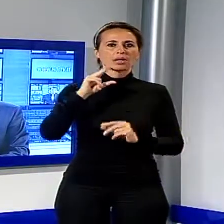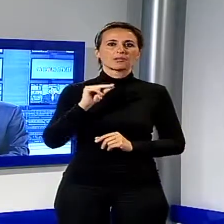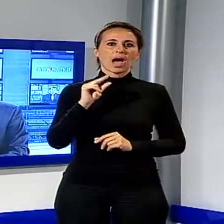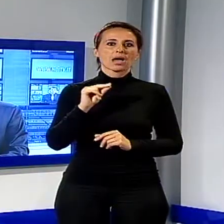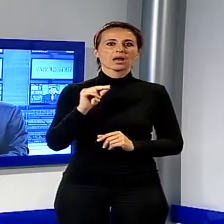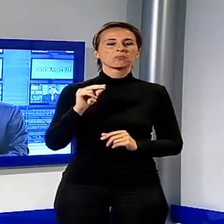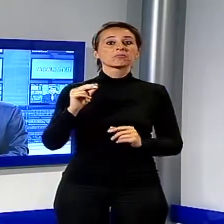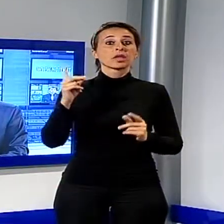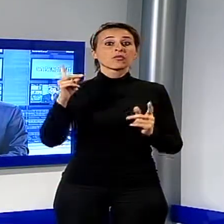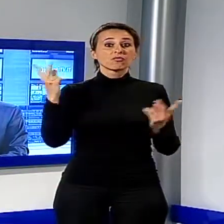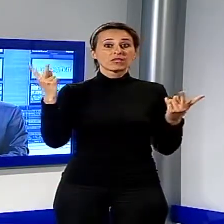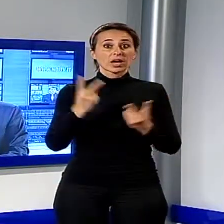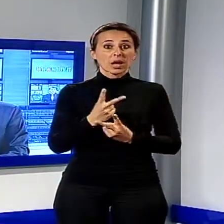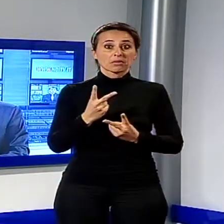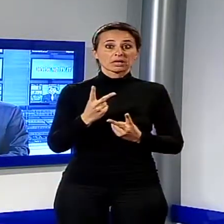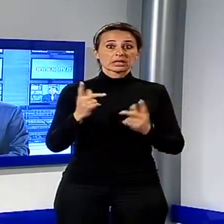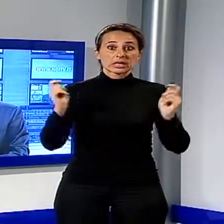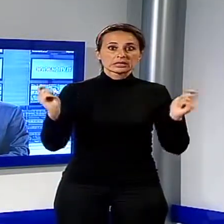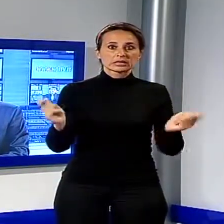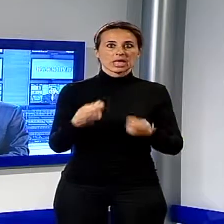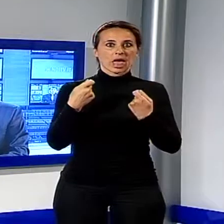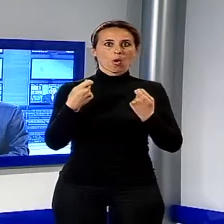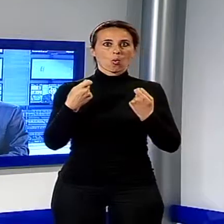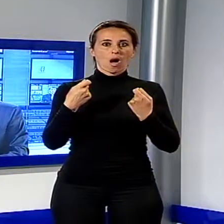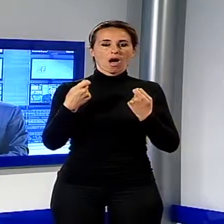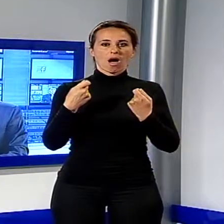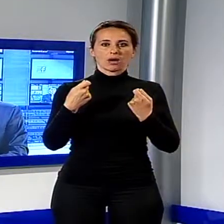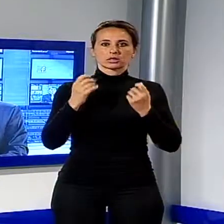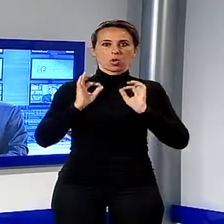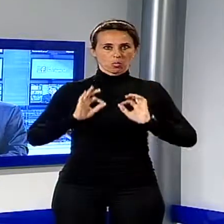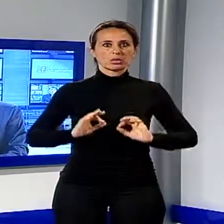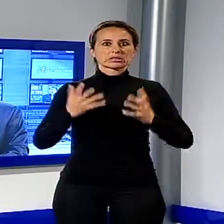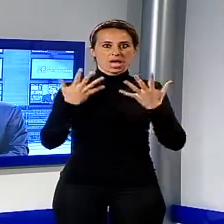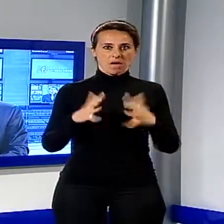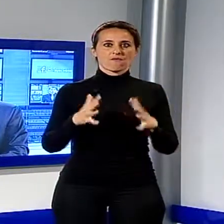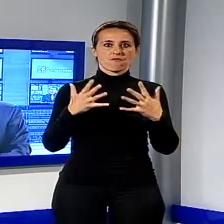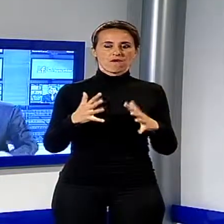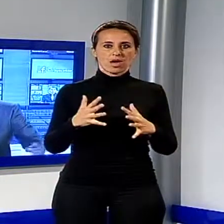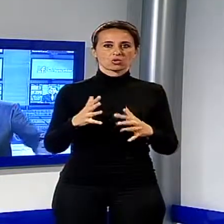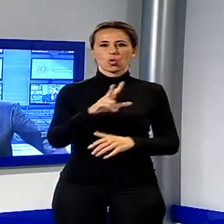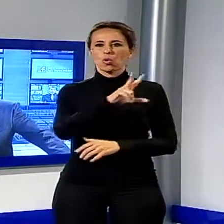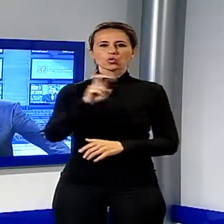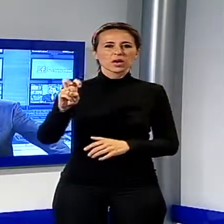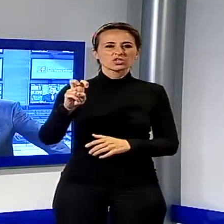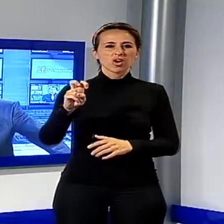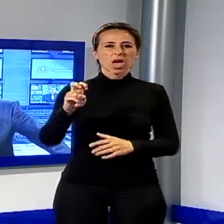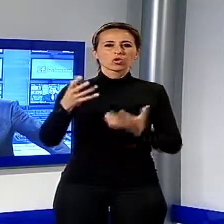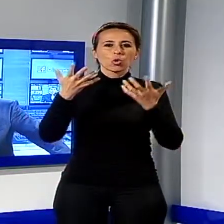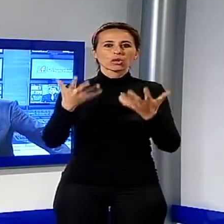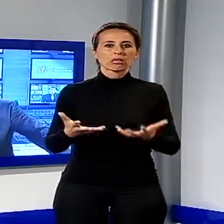titoli, una maxi operazione della polizia che ha sequestrato ben 200 kg di fuochi